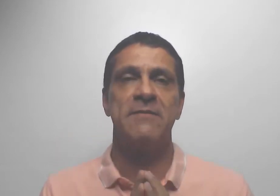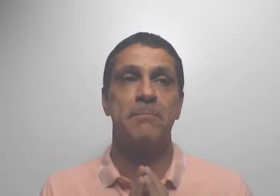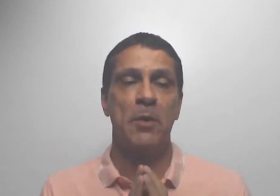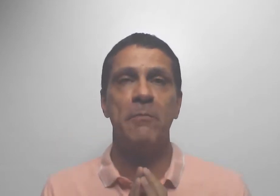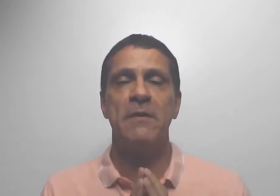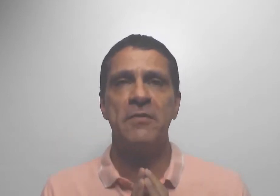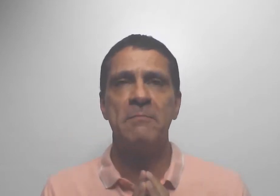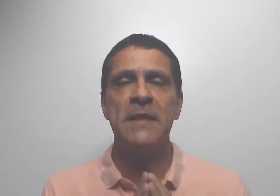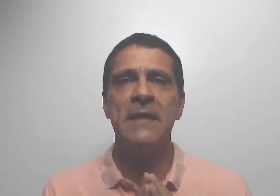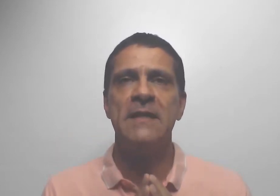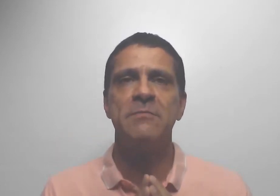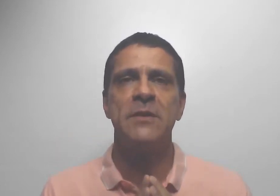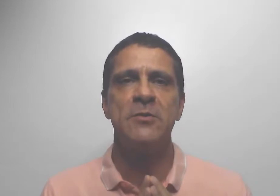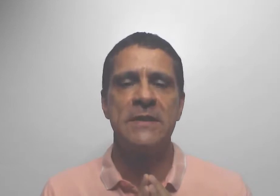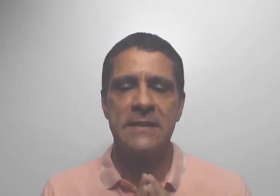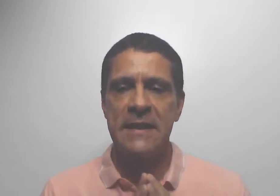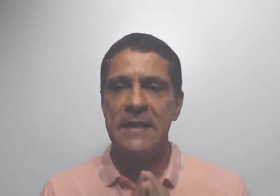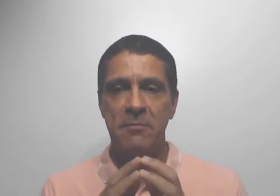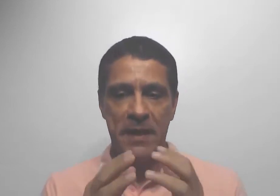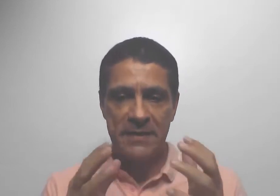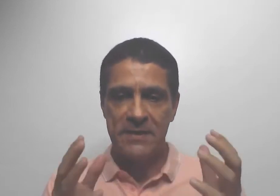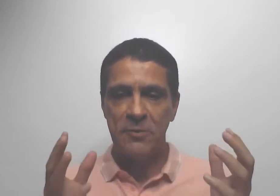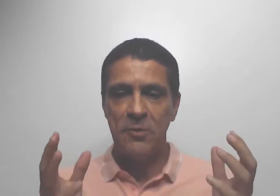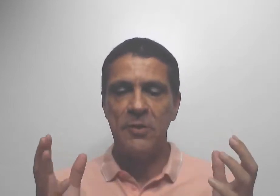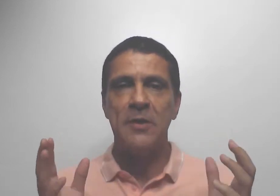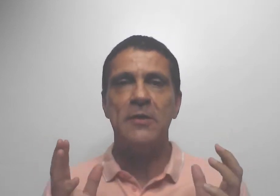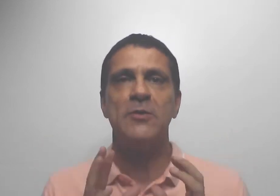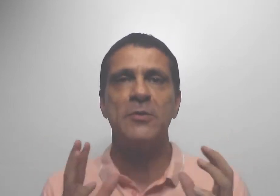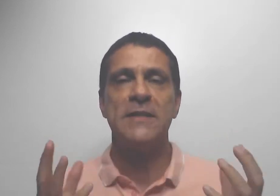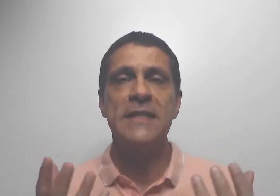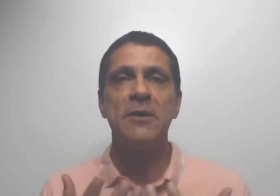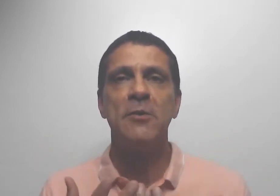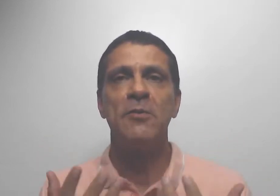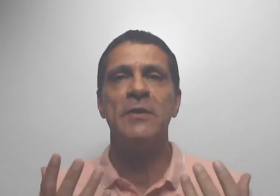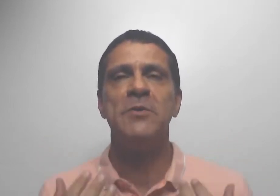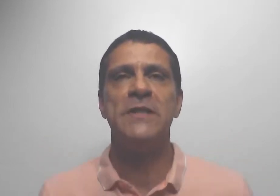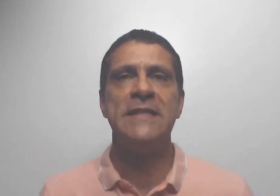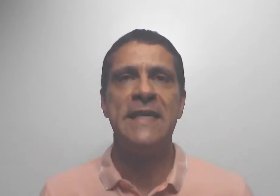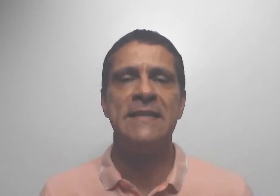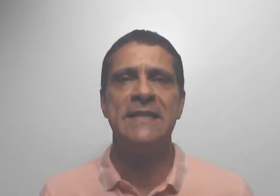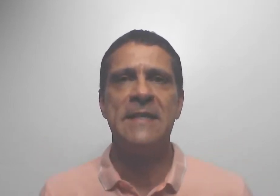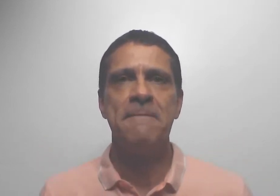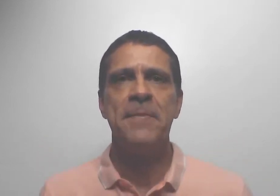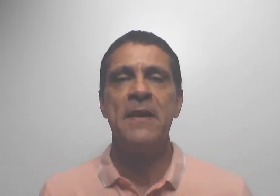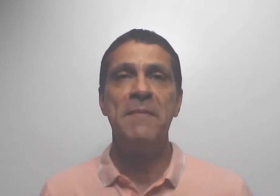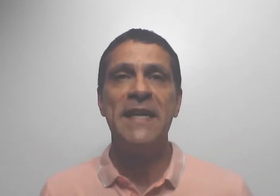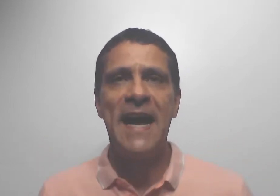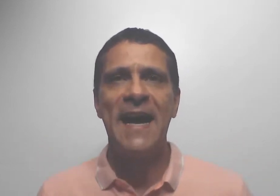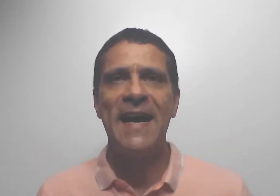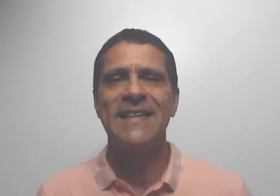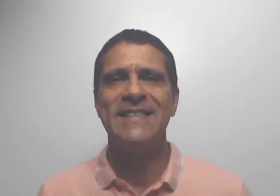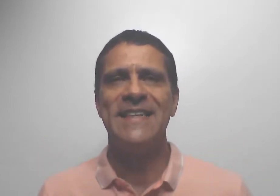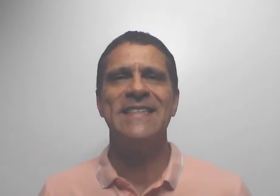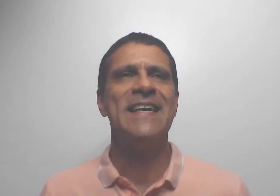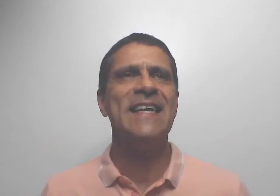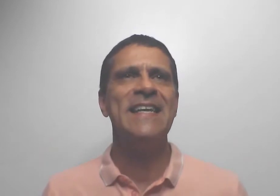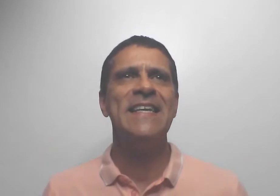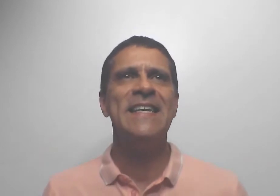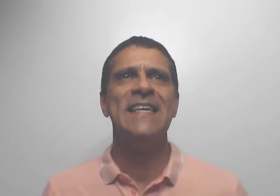nossa própria família, pessoas fazem parte do nosso círculo, vamos dizer assim, familiar, seja ele